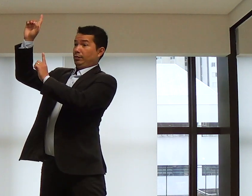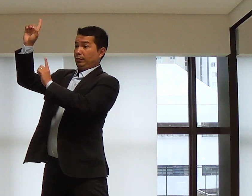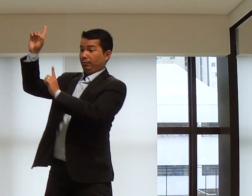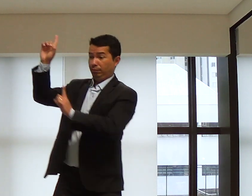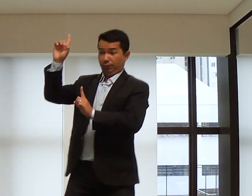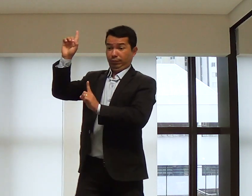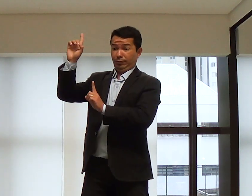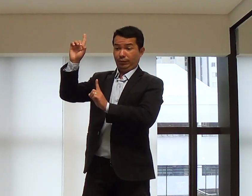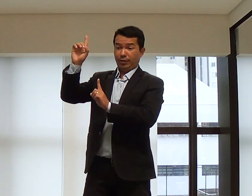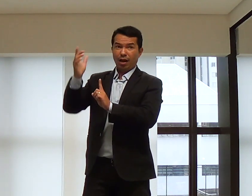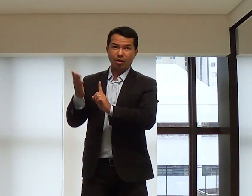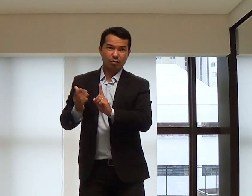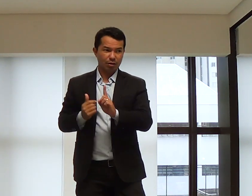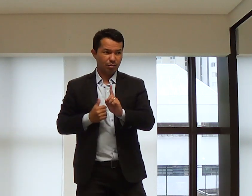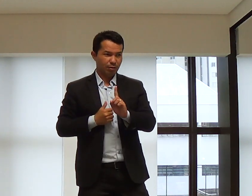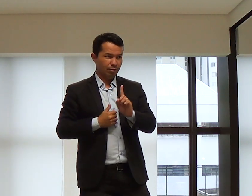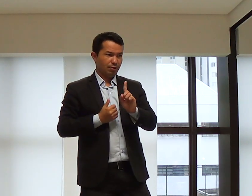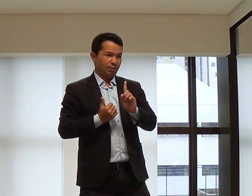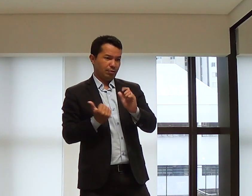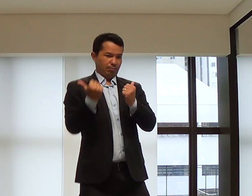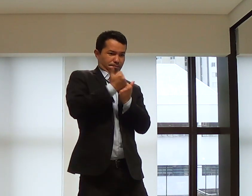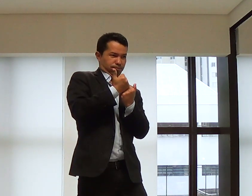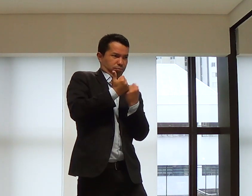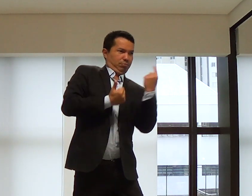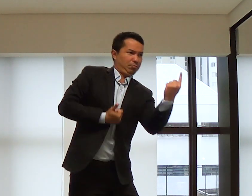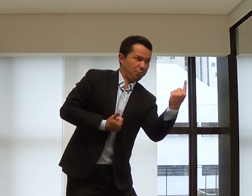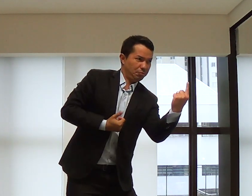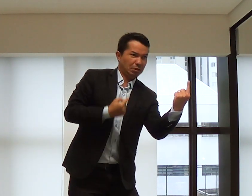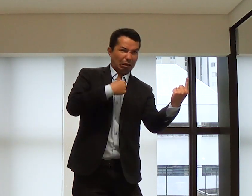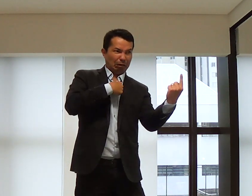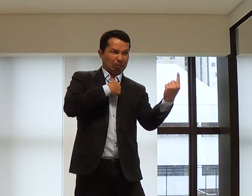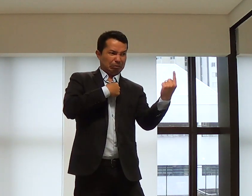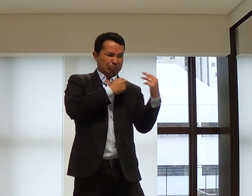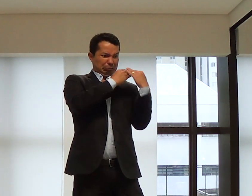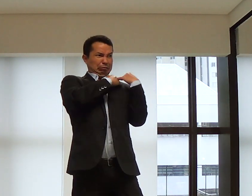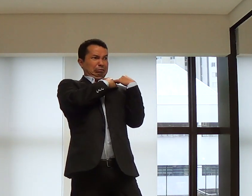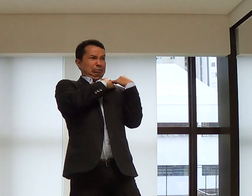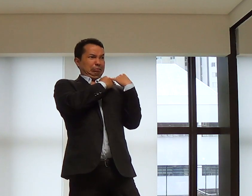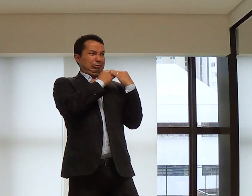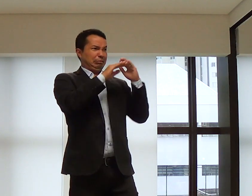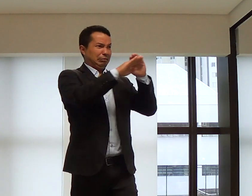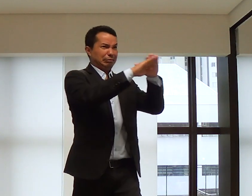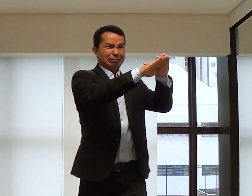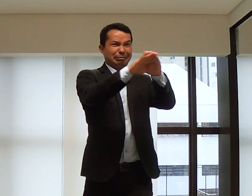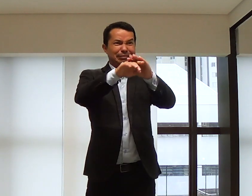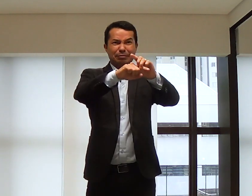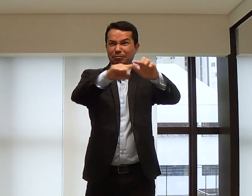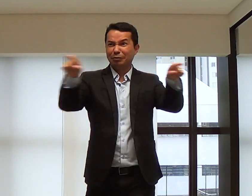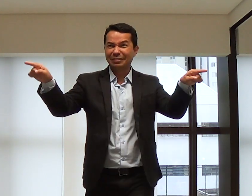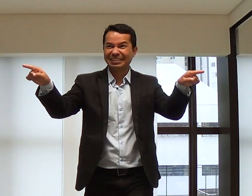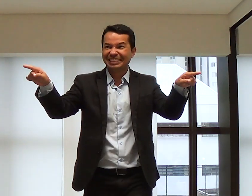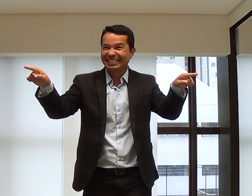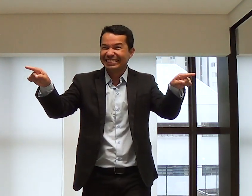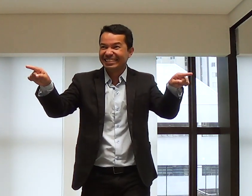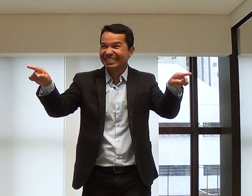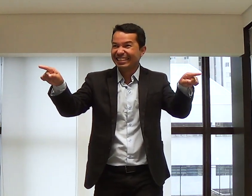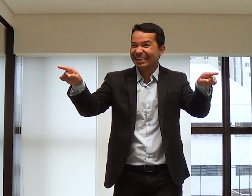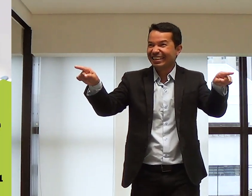Deus Pai e Deus Filho. E aí, essa responsabilidade vem